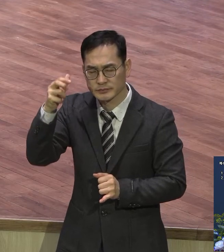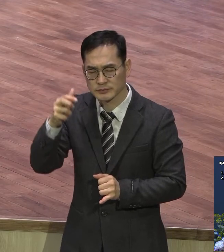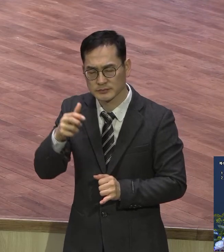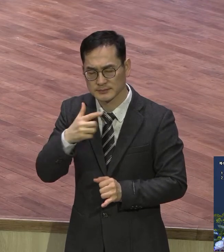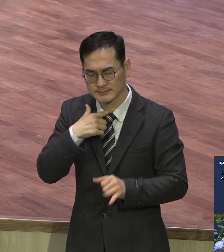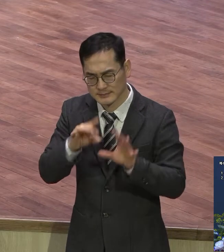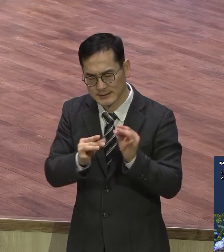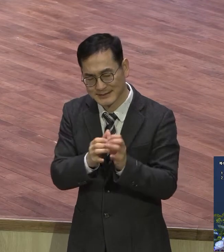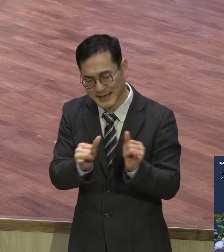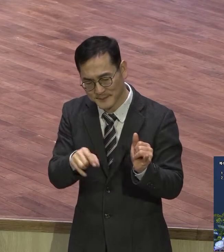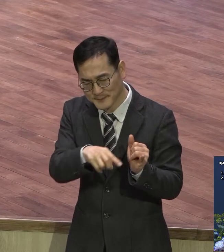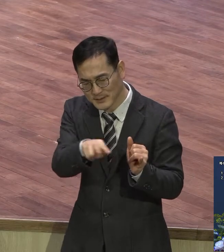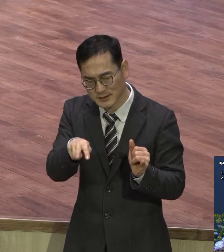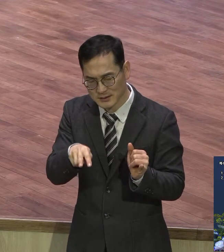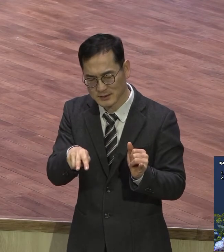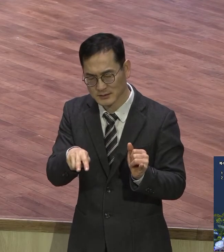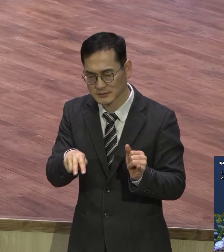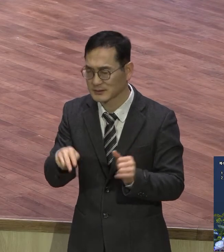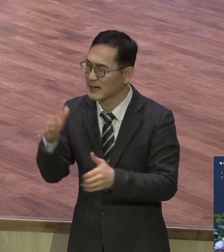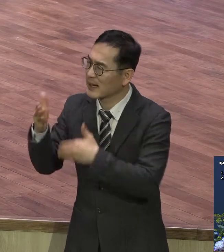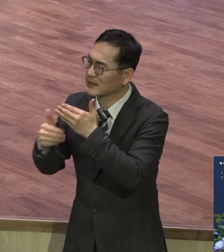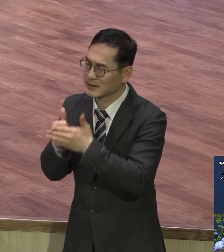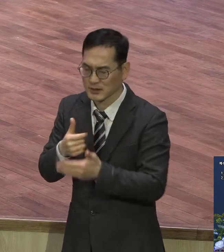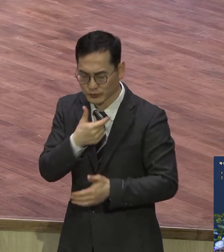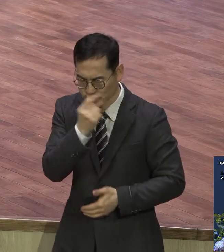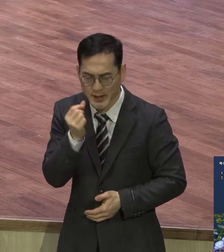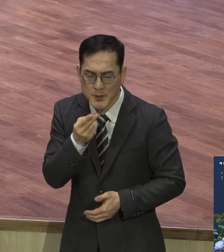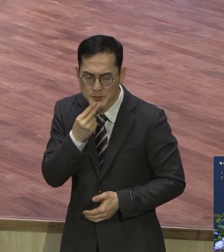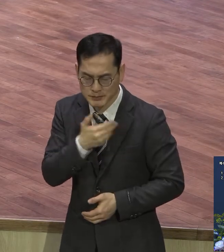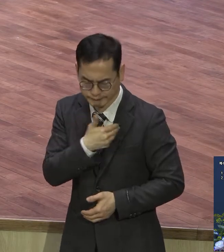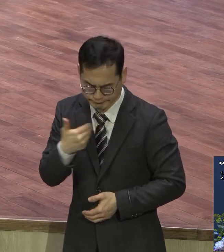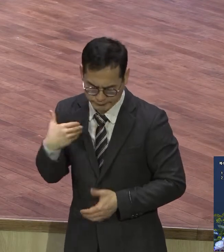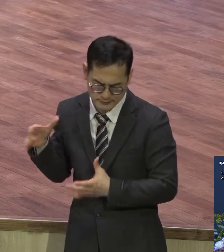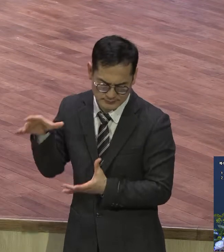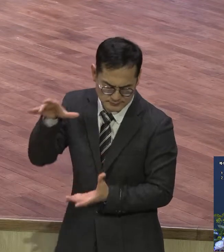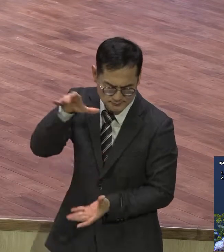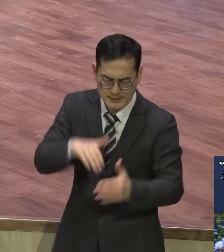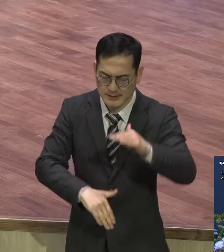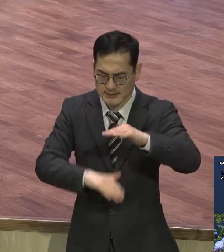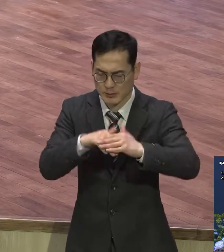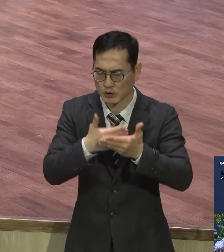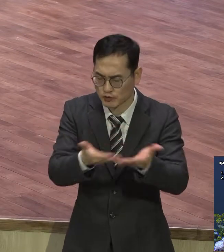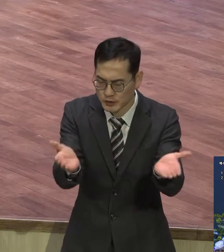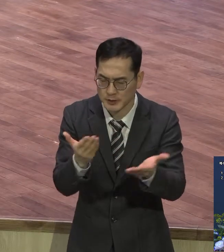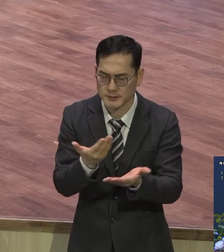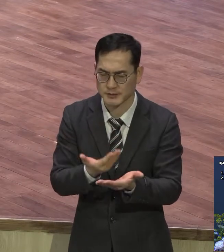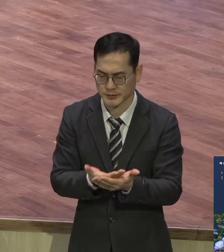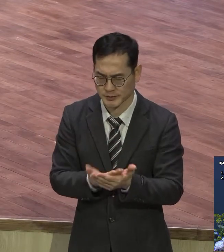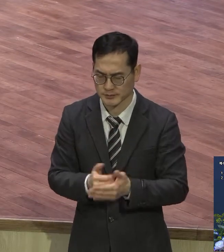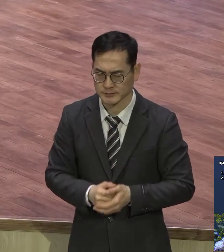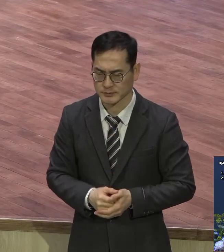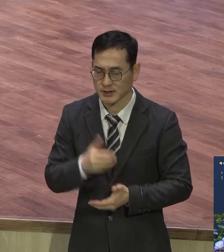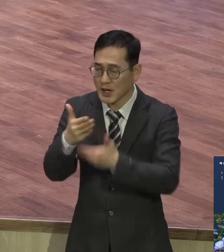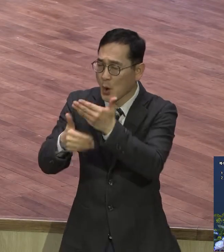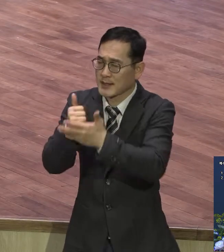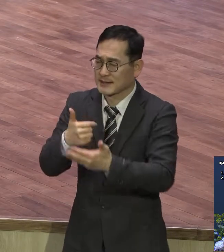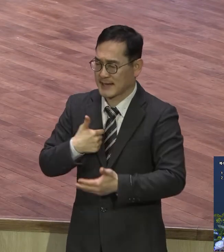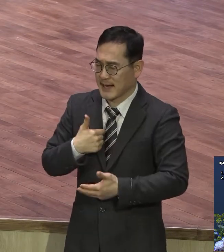주께서 채워주옵소서 요한은 나의 목자신에게 부족함이 없으려다 어떤 환경